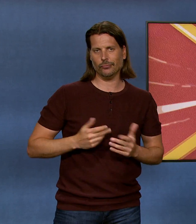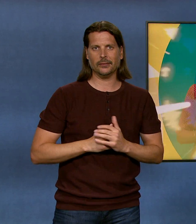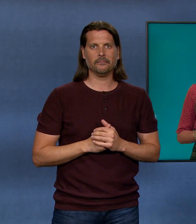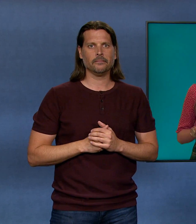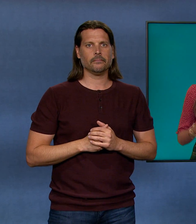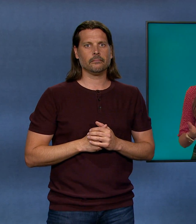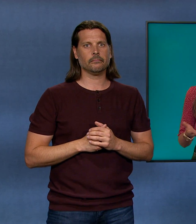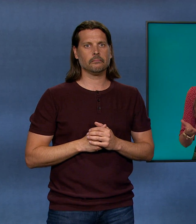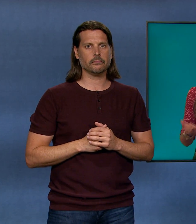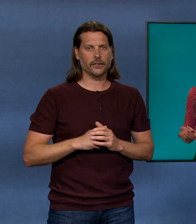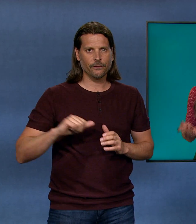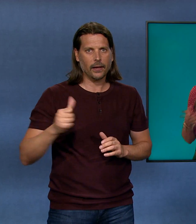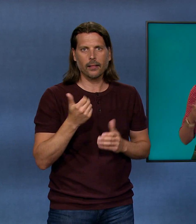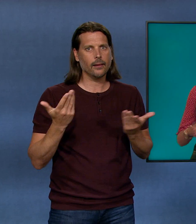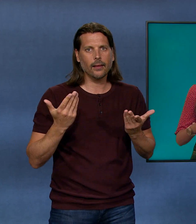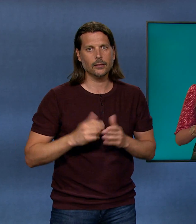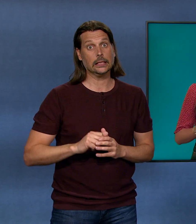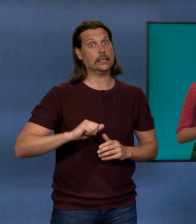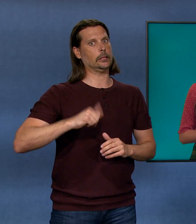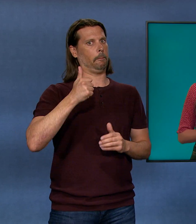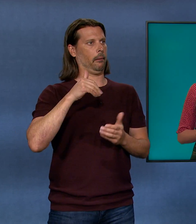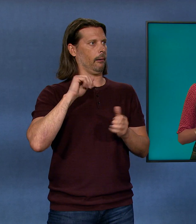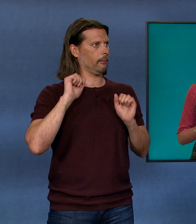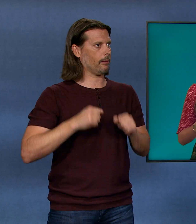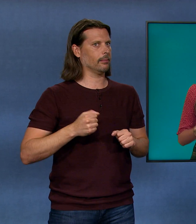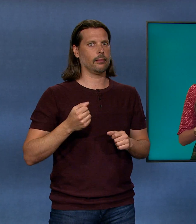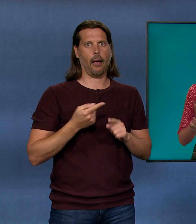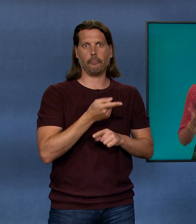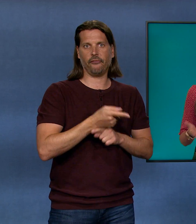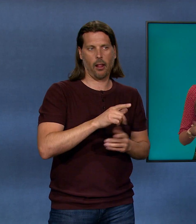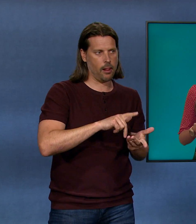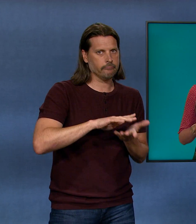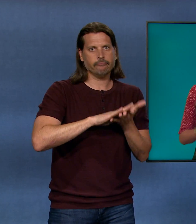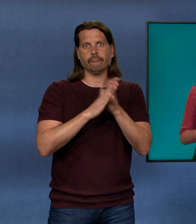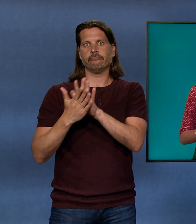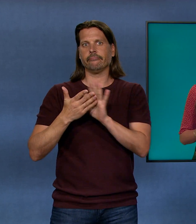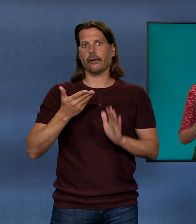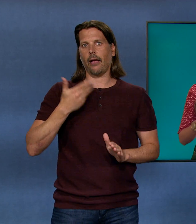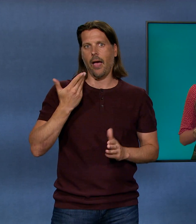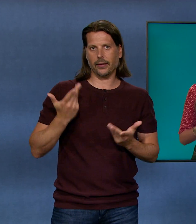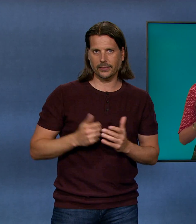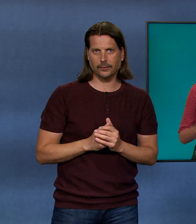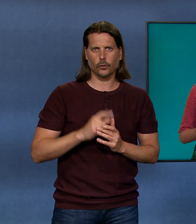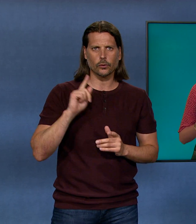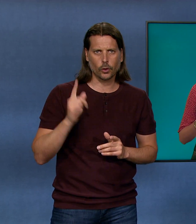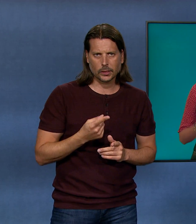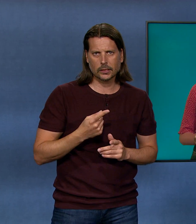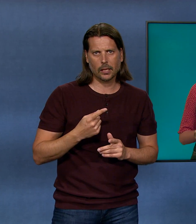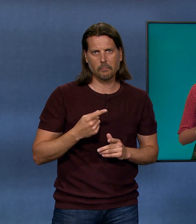Und etwas Wichtiges noch, super, kann man aus Abfall Biogas machen und gleich wird das am Schluss beim